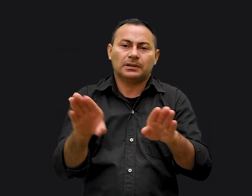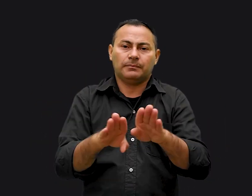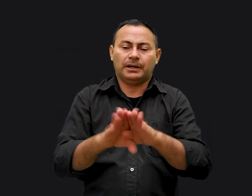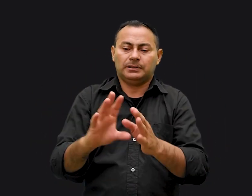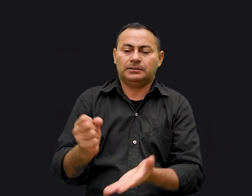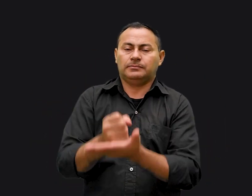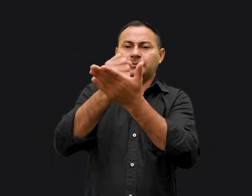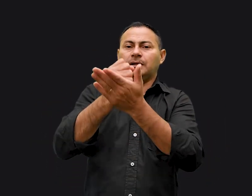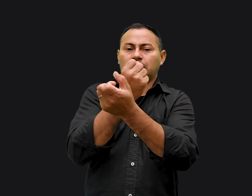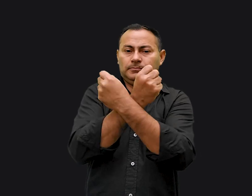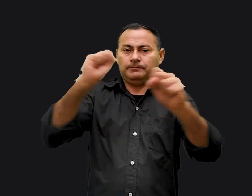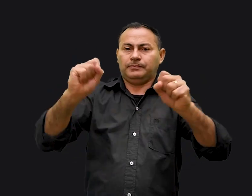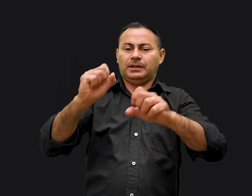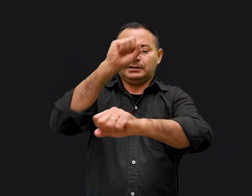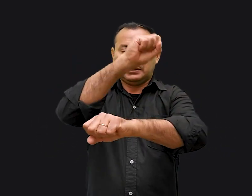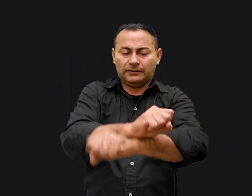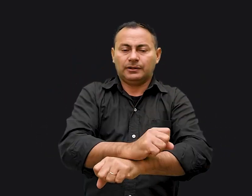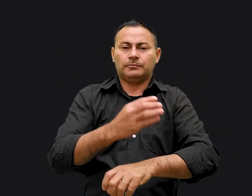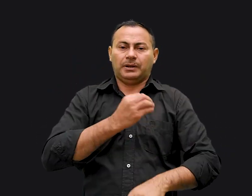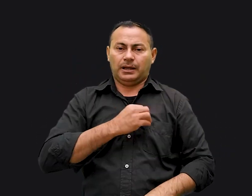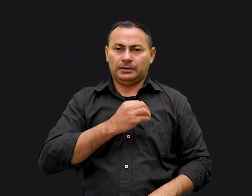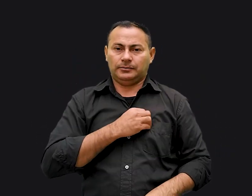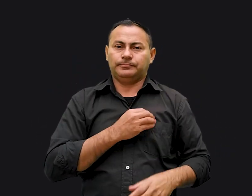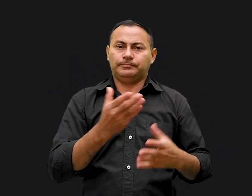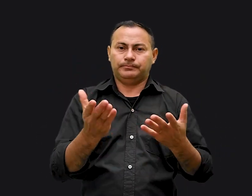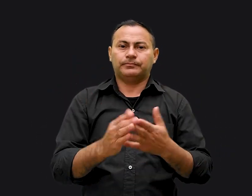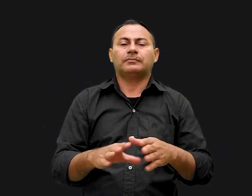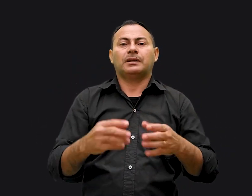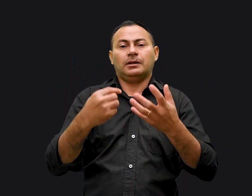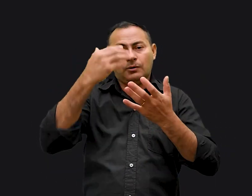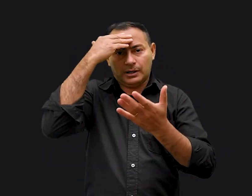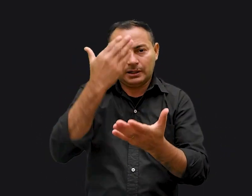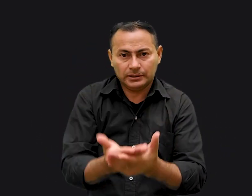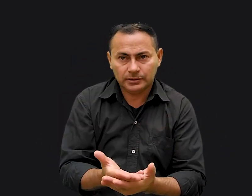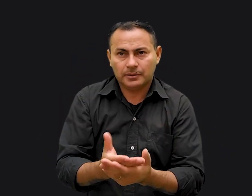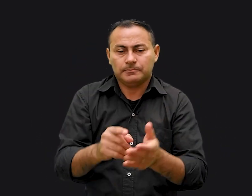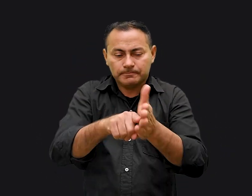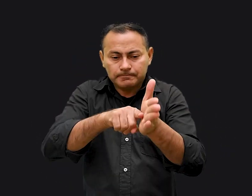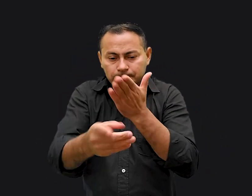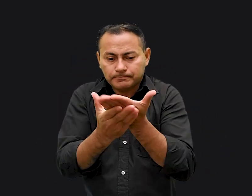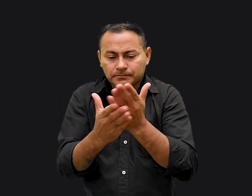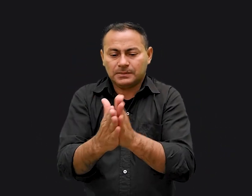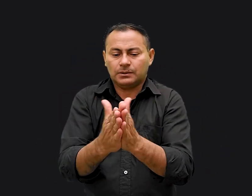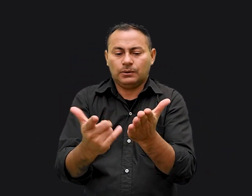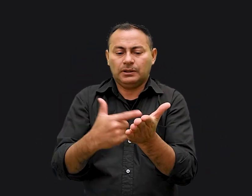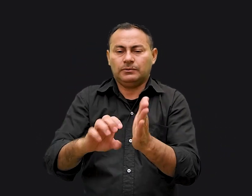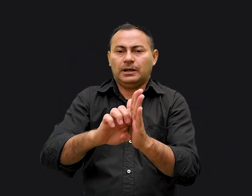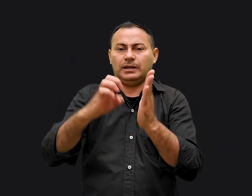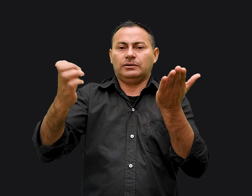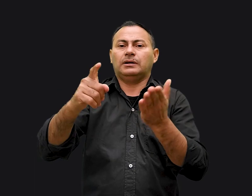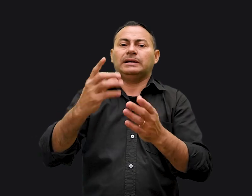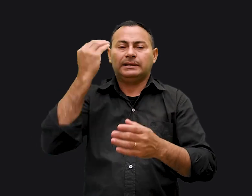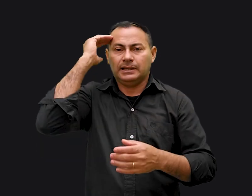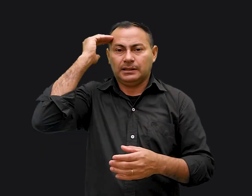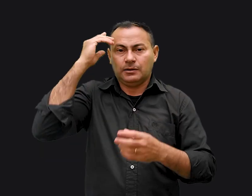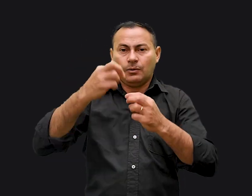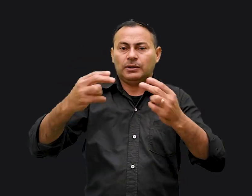também Salvação e libertação da escravidão do pecado Então eu creio que pela pesquisa no livro de Êxodo Você entenderá algo que